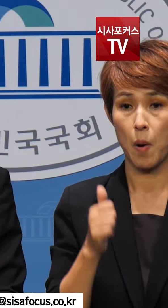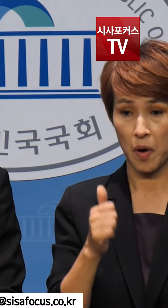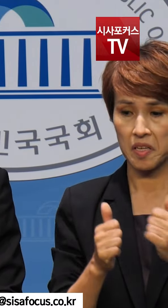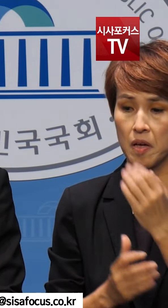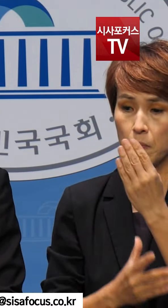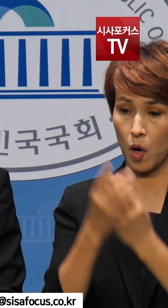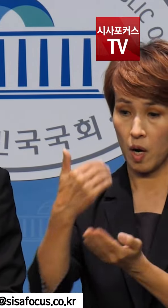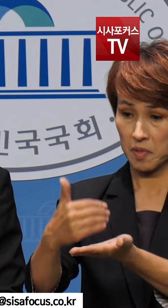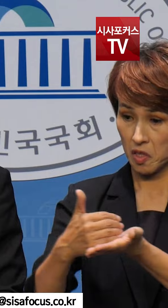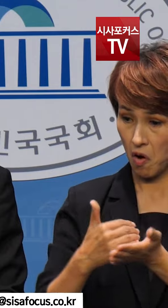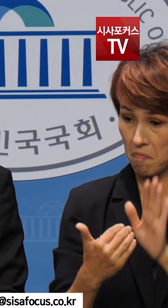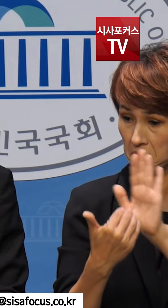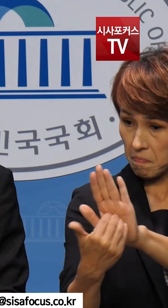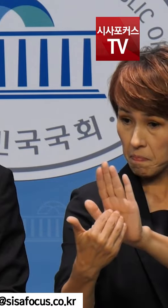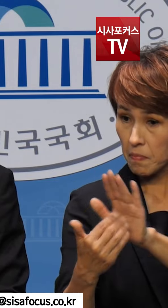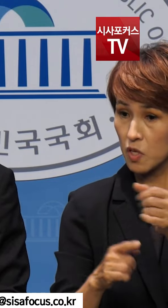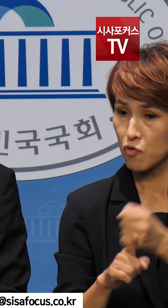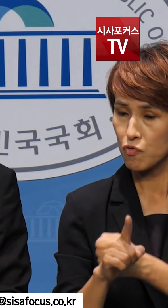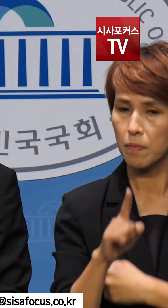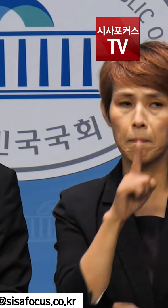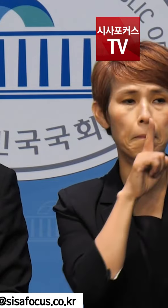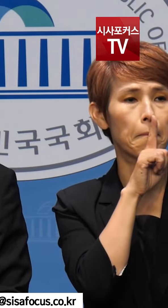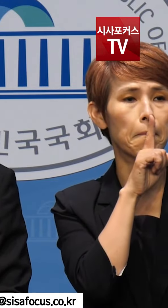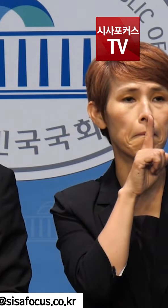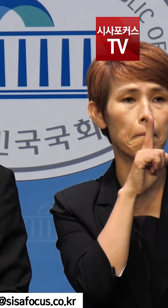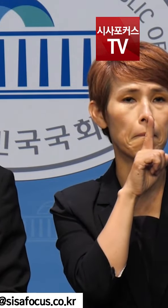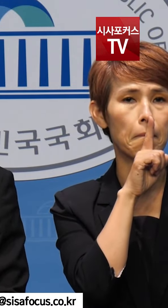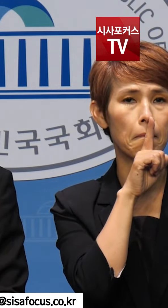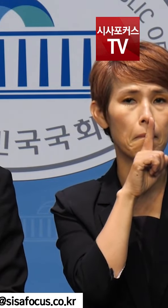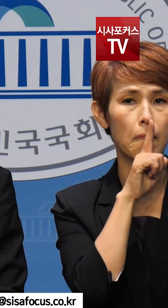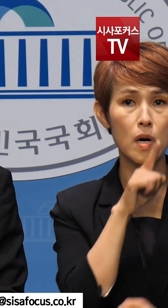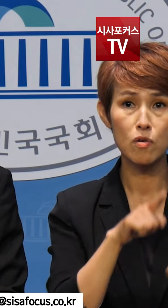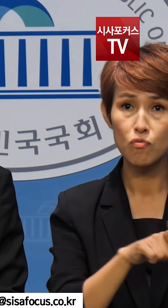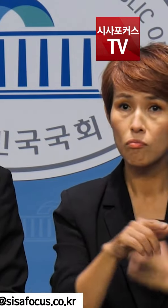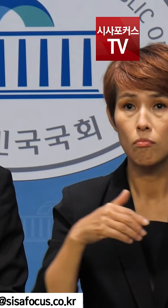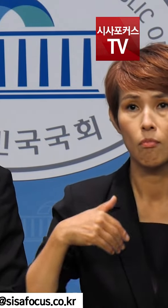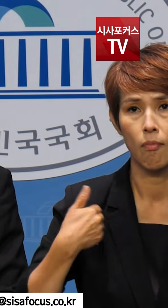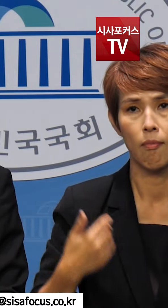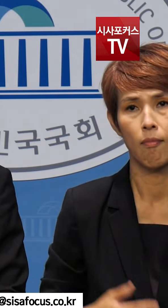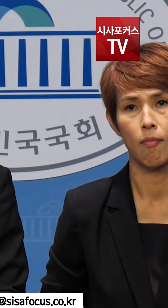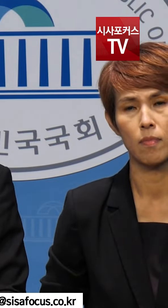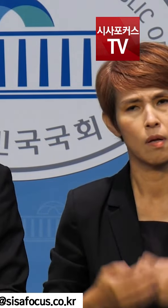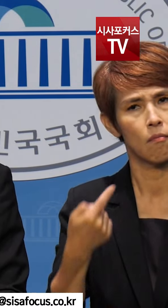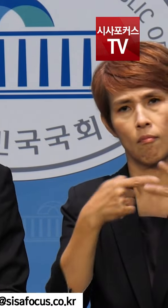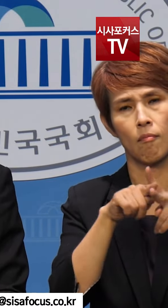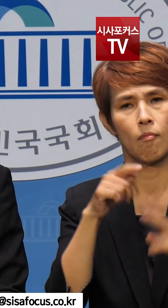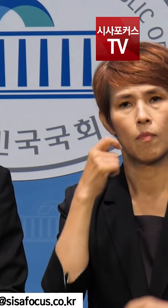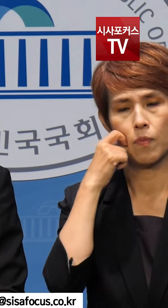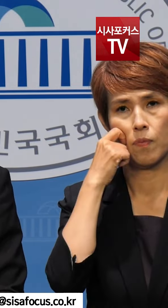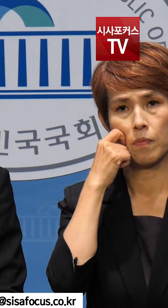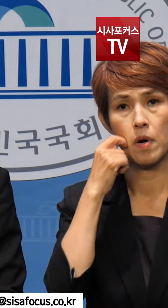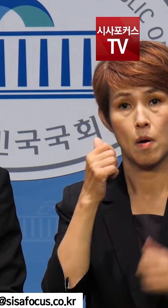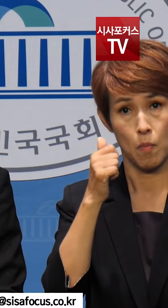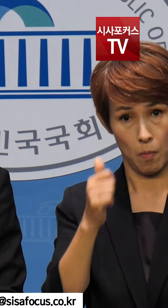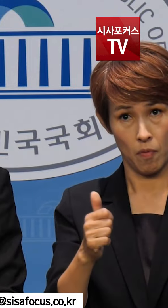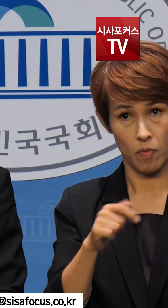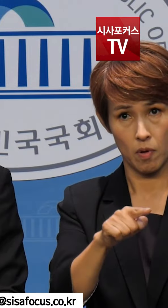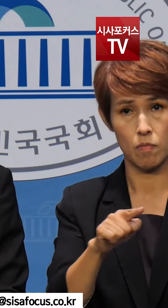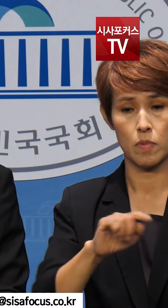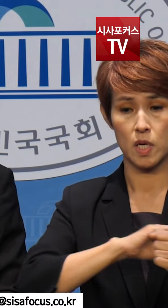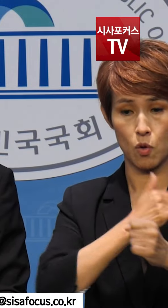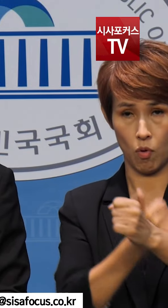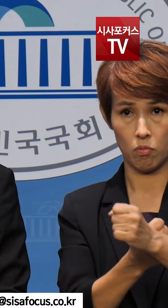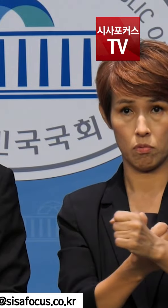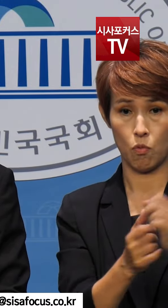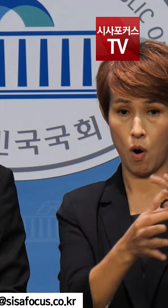병합신청을 기각한 이유를 밝히지 않아 알 수 없으나 도저히 납득할 수 없습니다. 법원이 인권의 보루가 맞다면